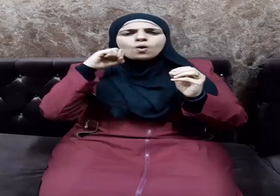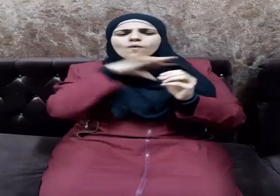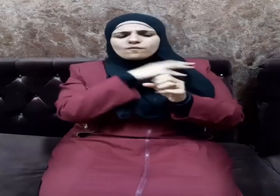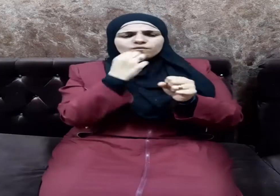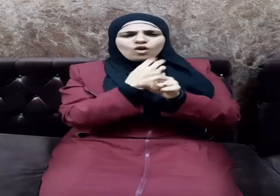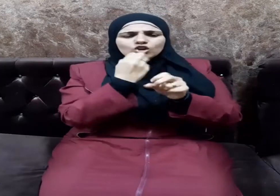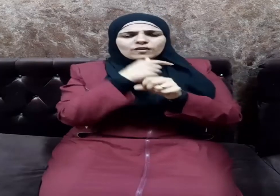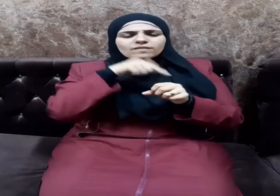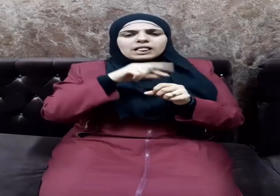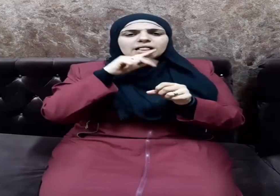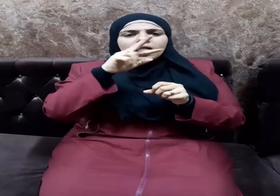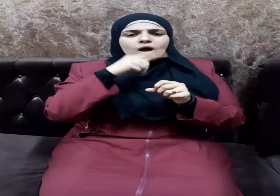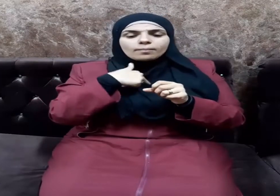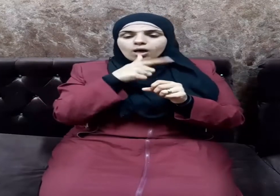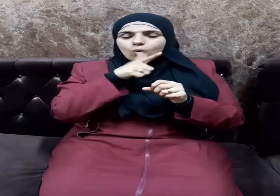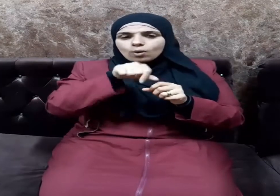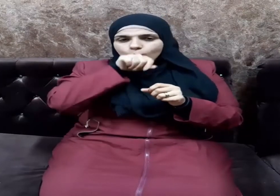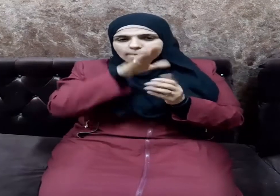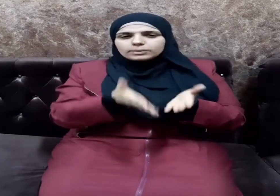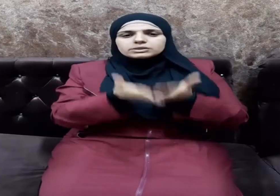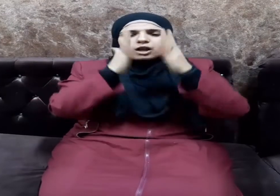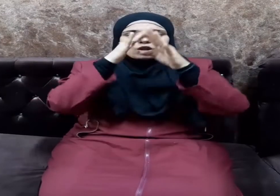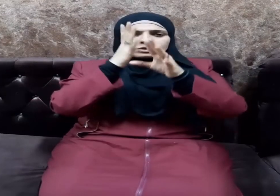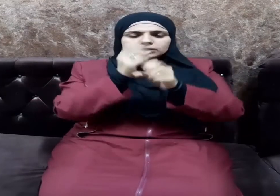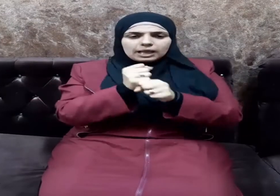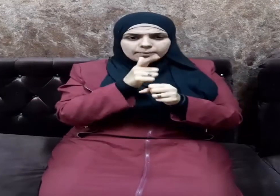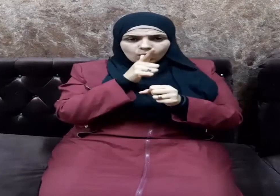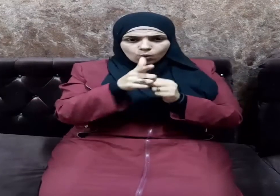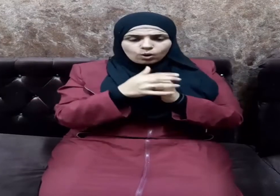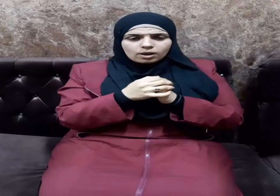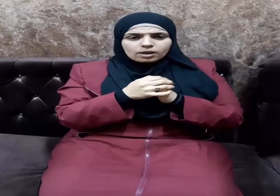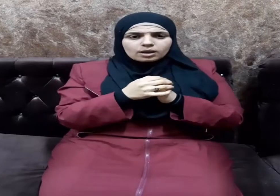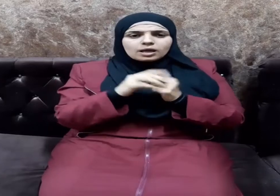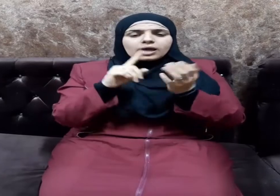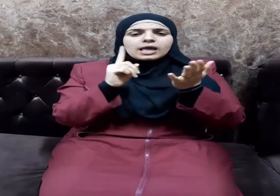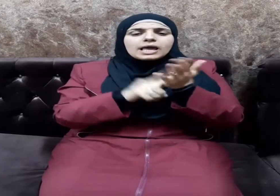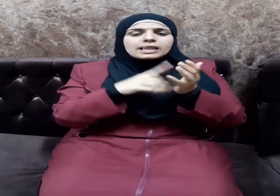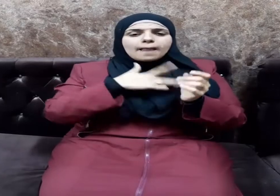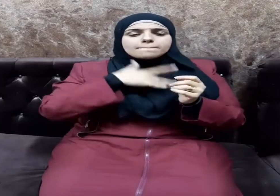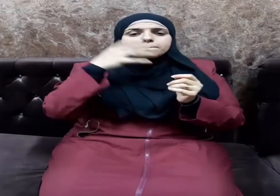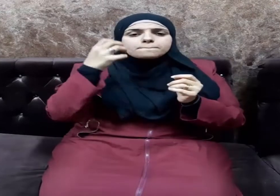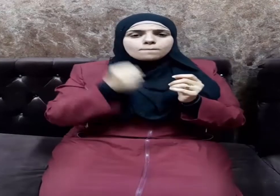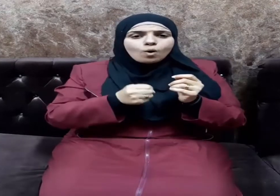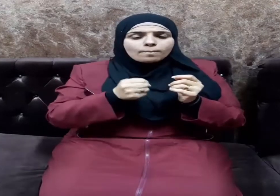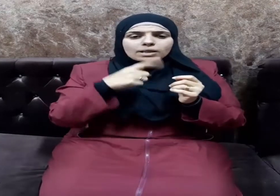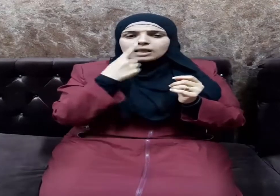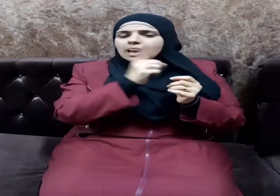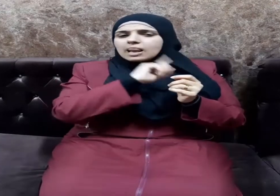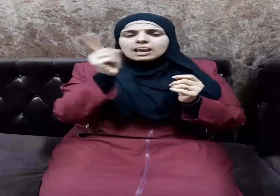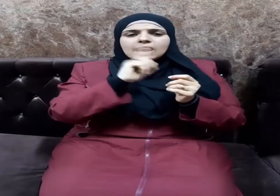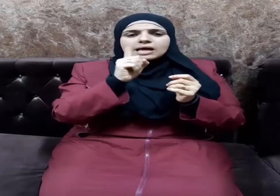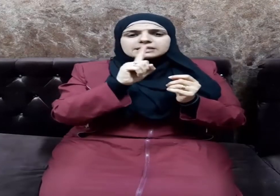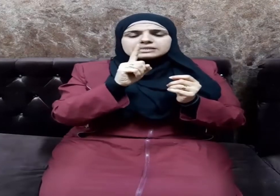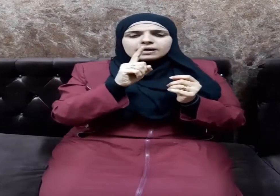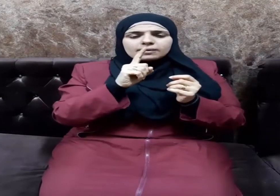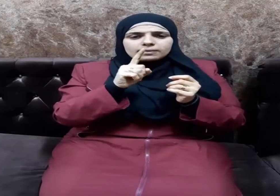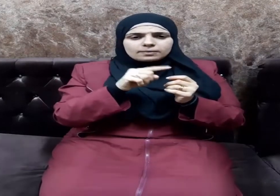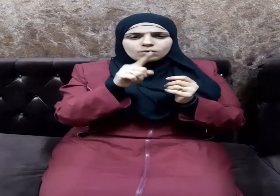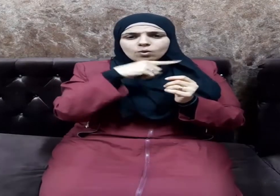القول يقول صلى الله عليه وسلم إن المؤمنة ليس باللعان ولا